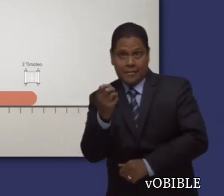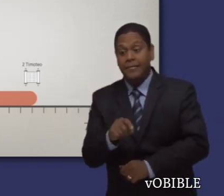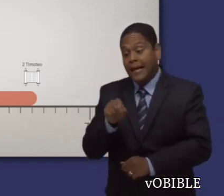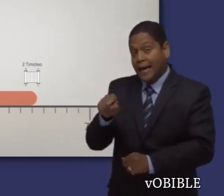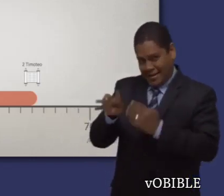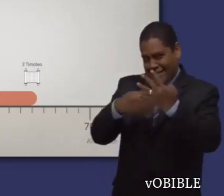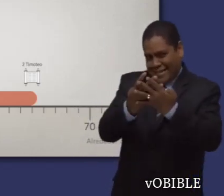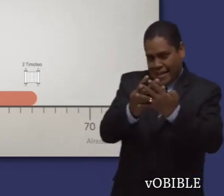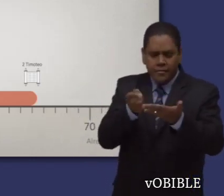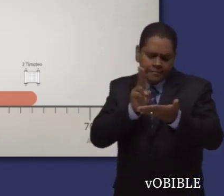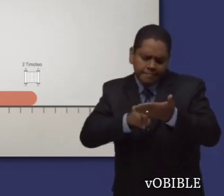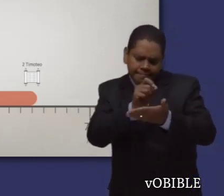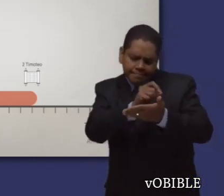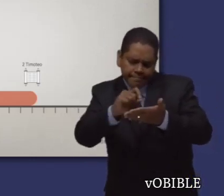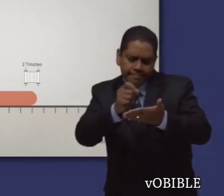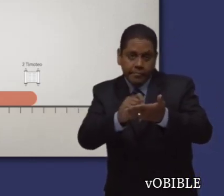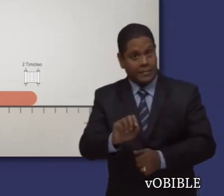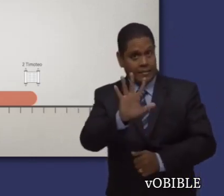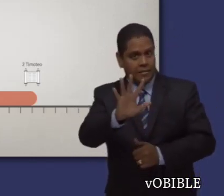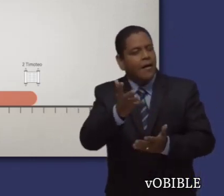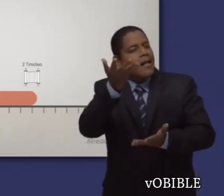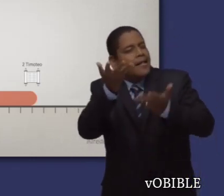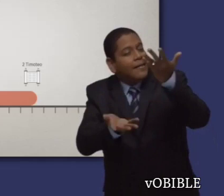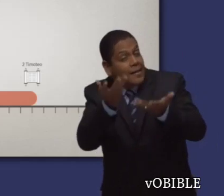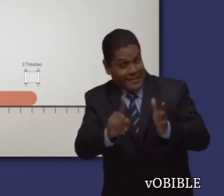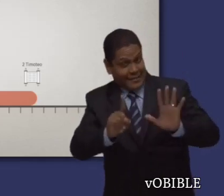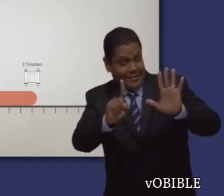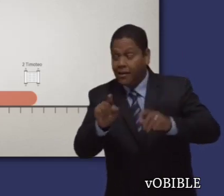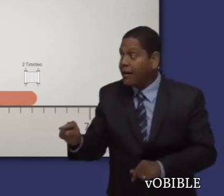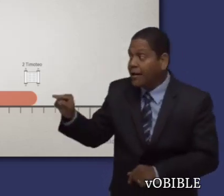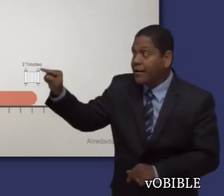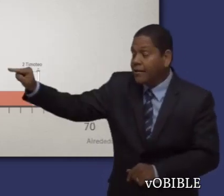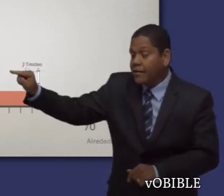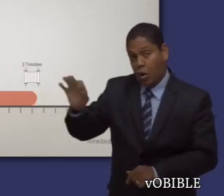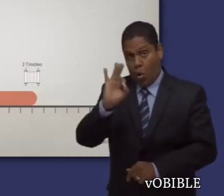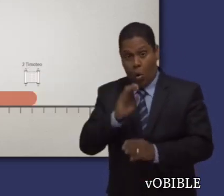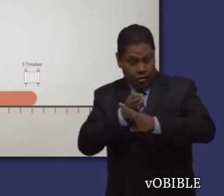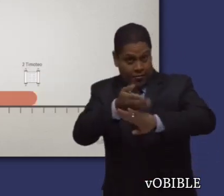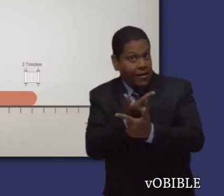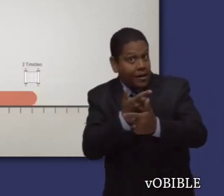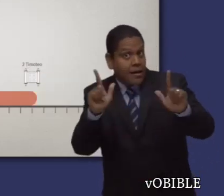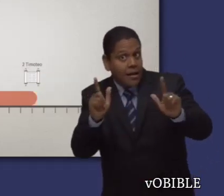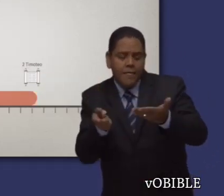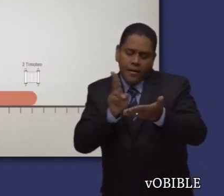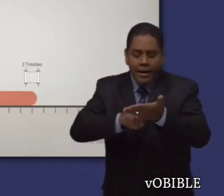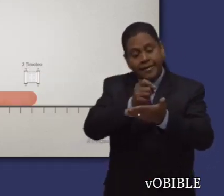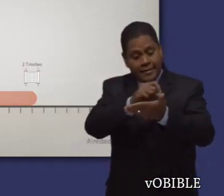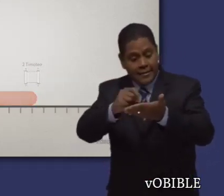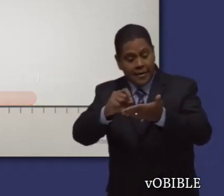encarcelamientos en Roma. La carta a los hebreos la escribió poco antes de ser liberado o poco después.